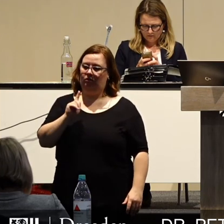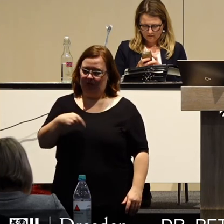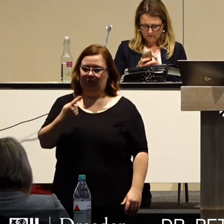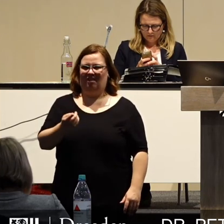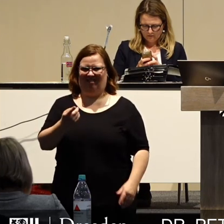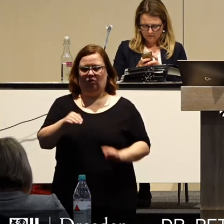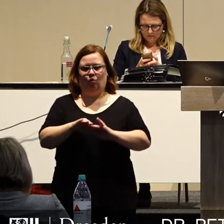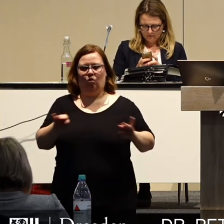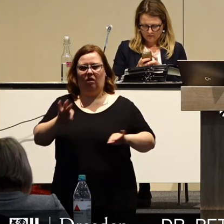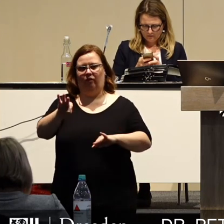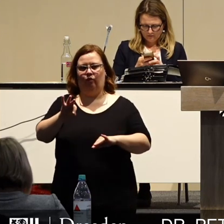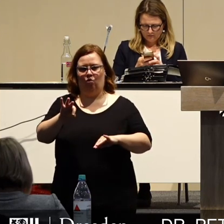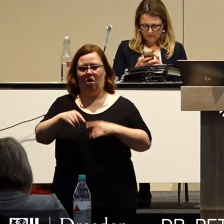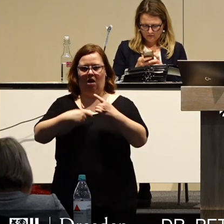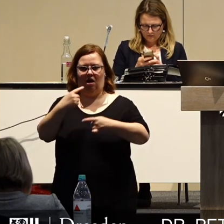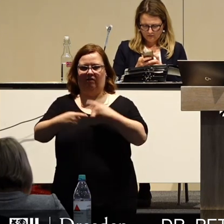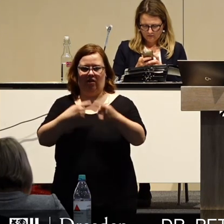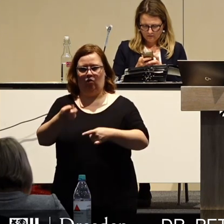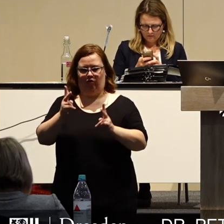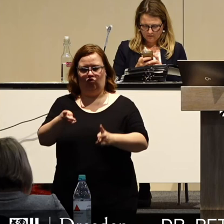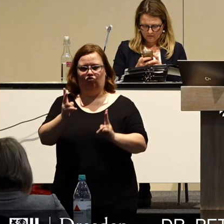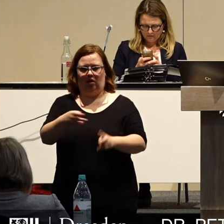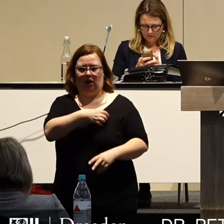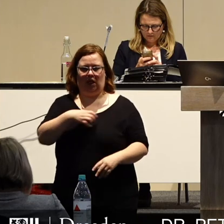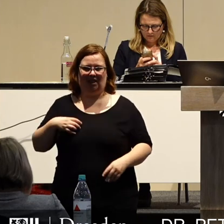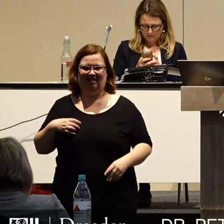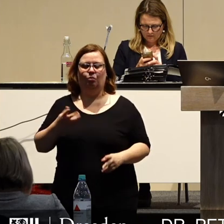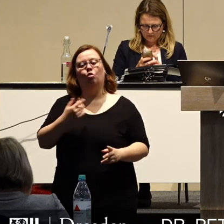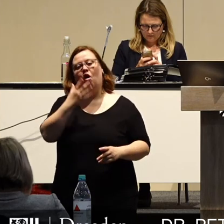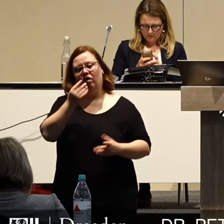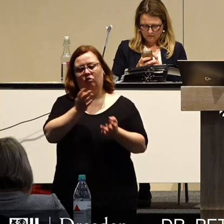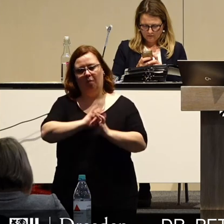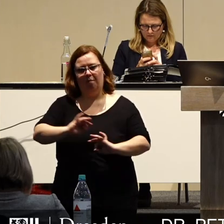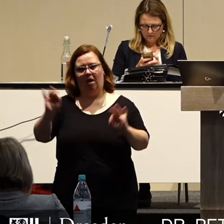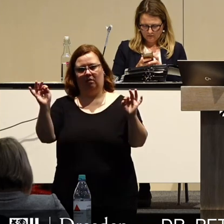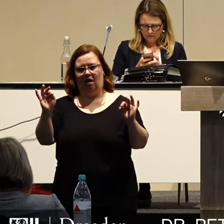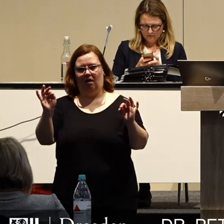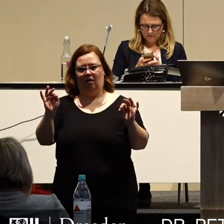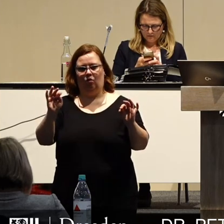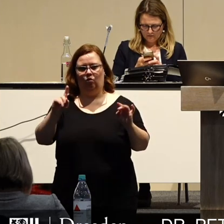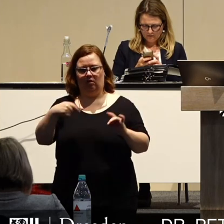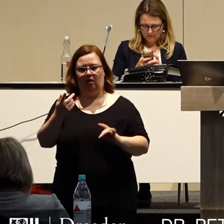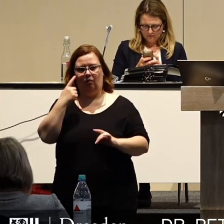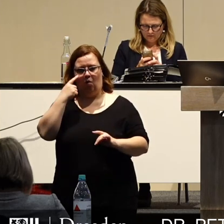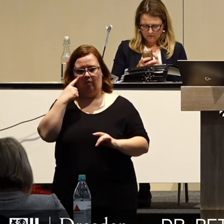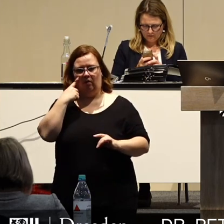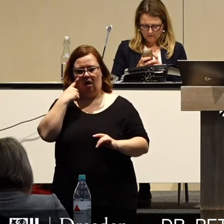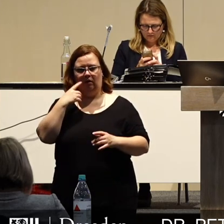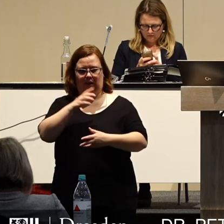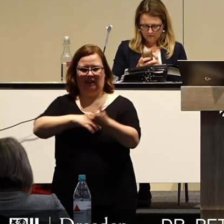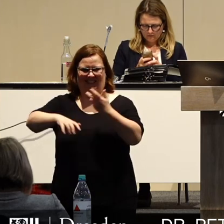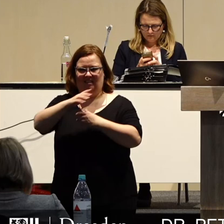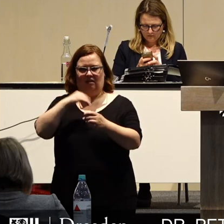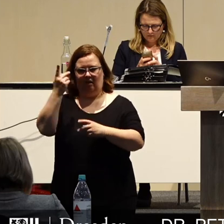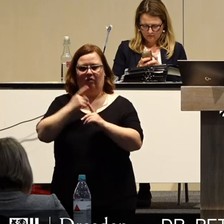ist dann die Grundlage für die Entwicklung unserer Stadt zum Besten. Und das kann gerade in der Erkenntnis der Krise